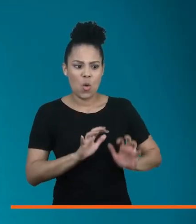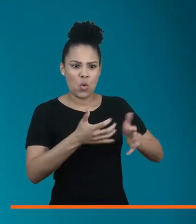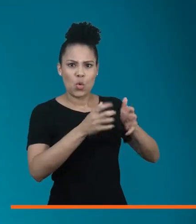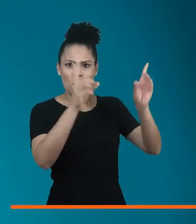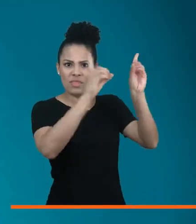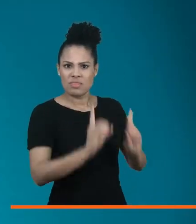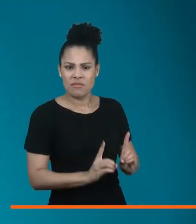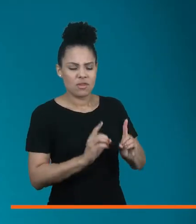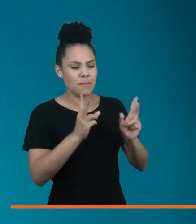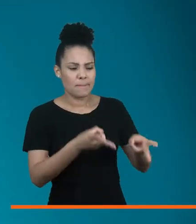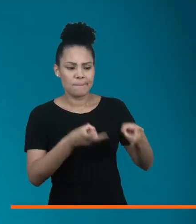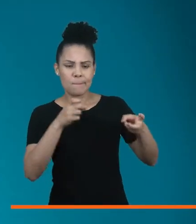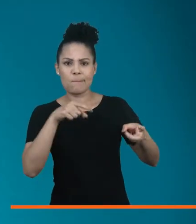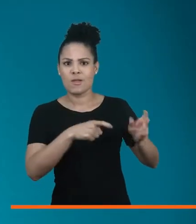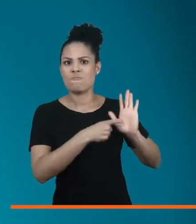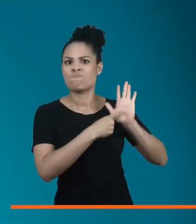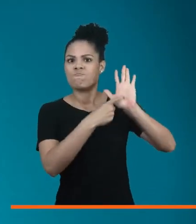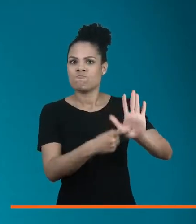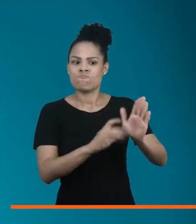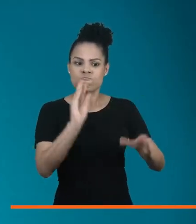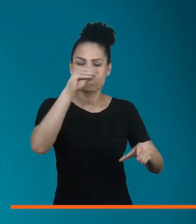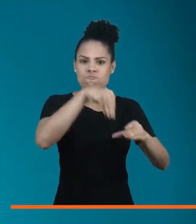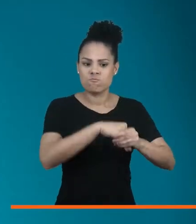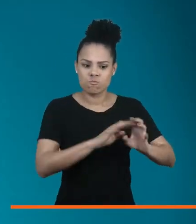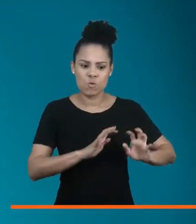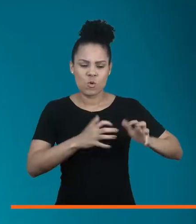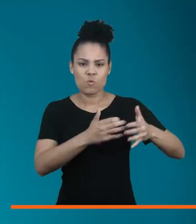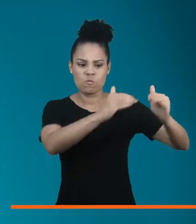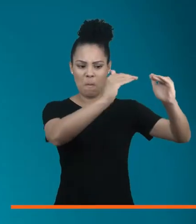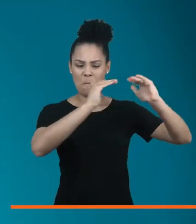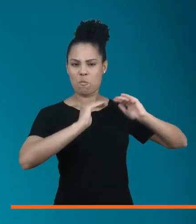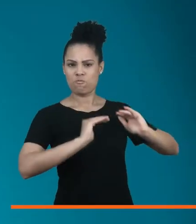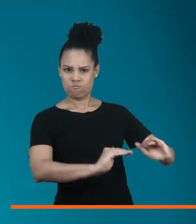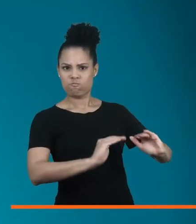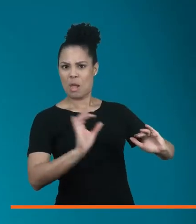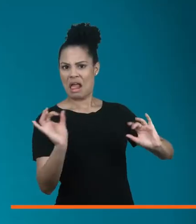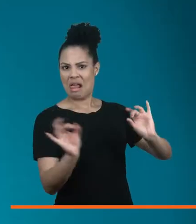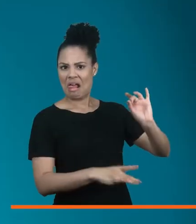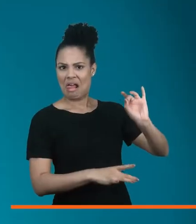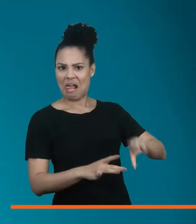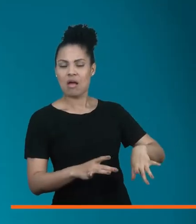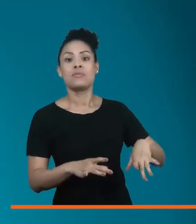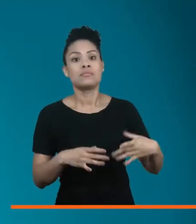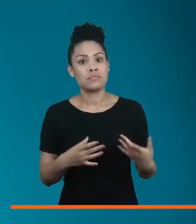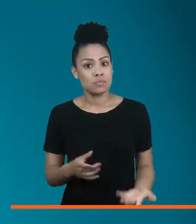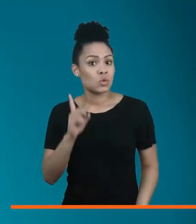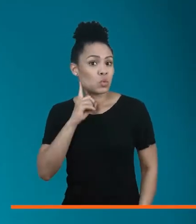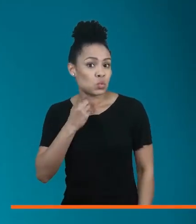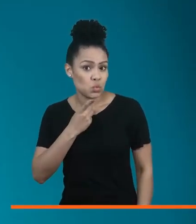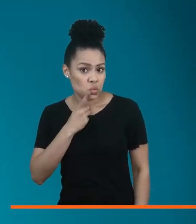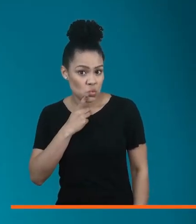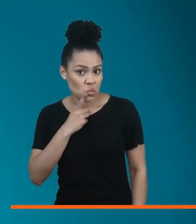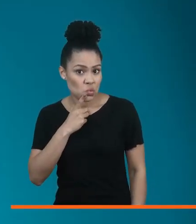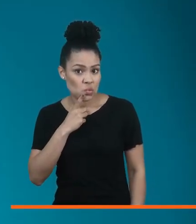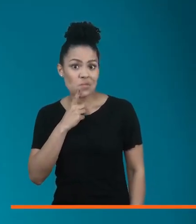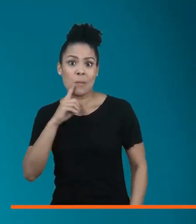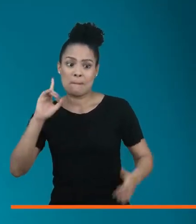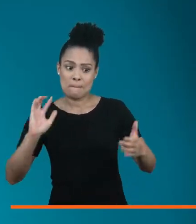pessoas com deficiência como uma maneira de identificá-las e enquadrar como pessoas inferiores. Os surdos também passavam